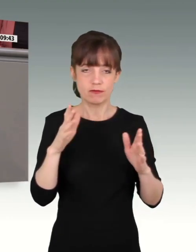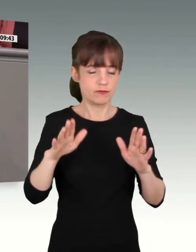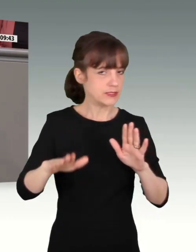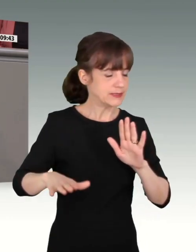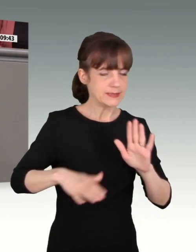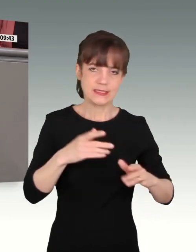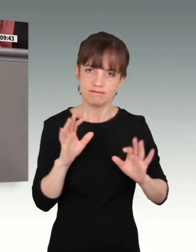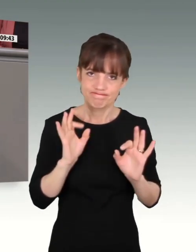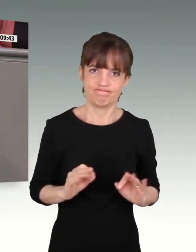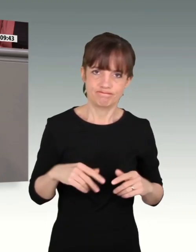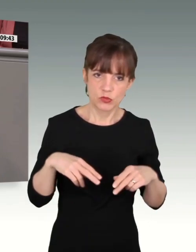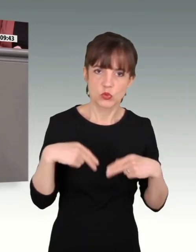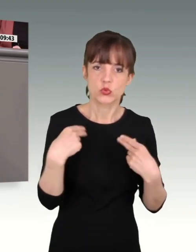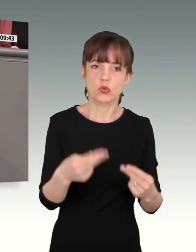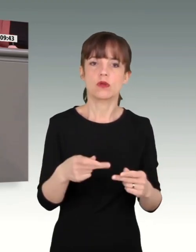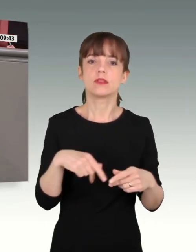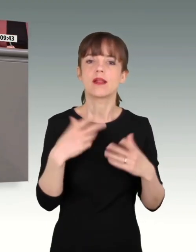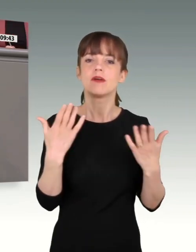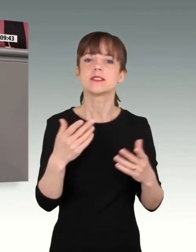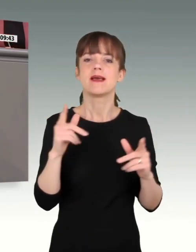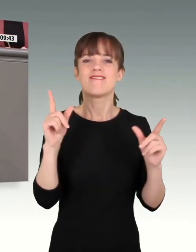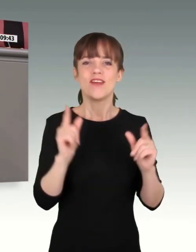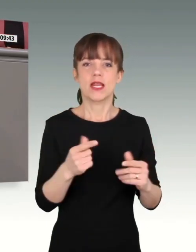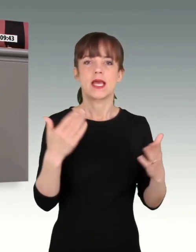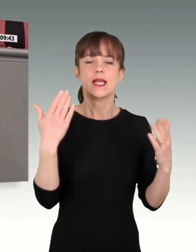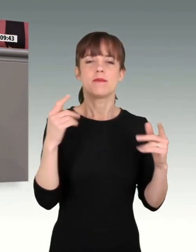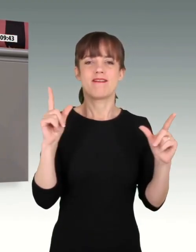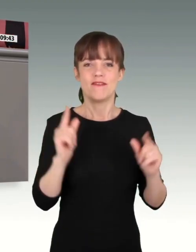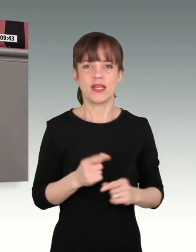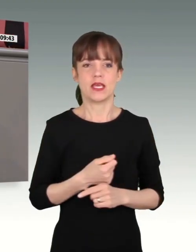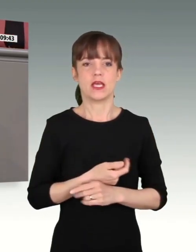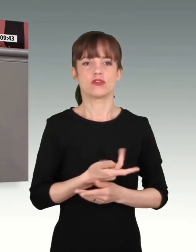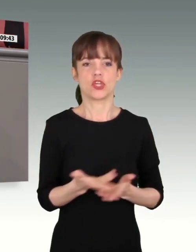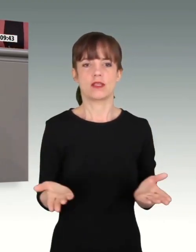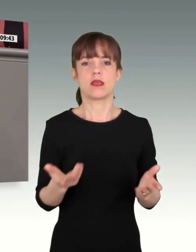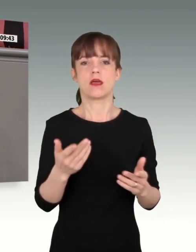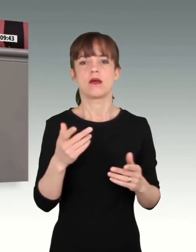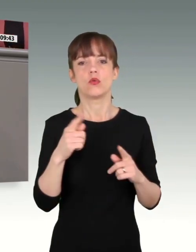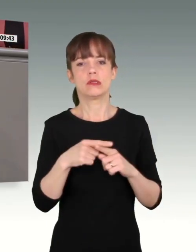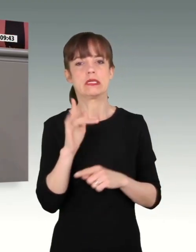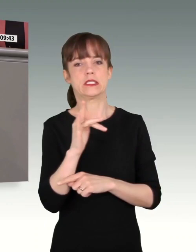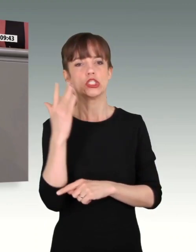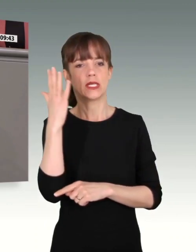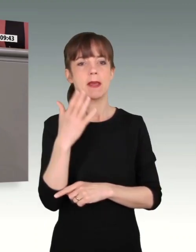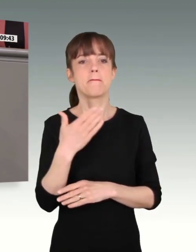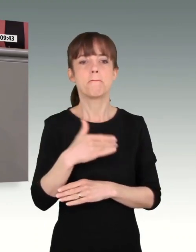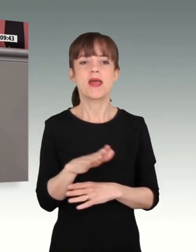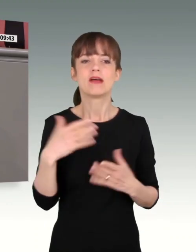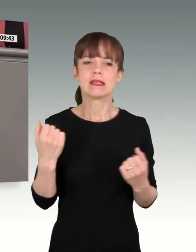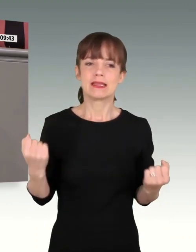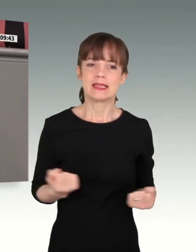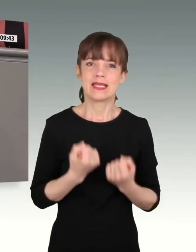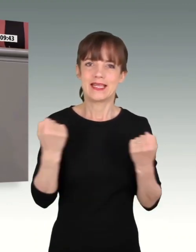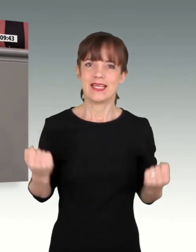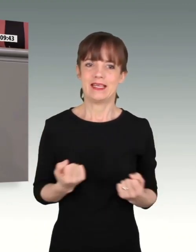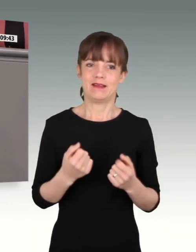Credo lauten, weniger Klima, Gender und kritische Theorie, mehr trainiere, wie du kämpfst. Mehr Treue und